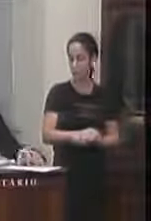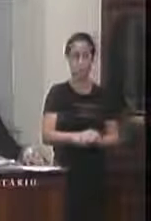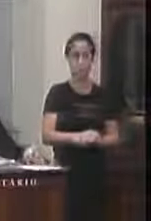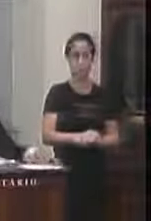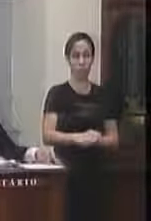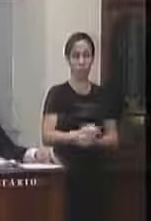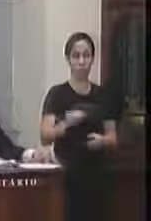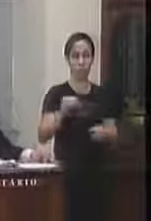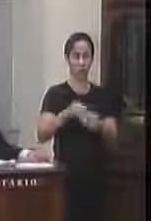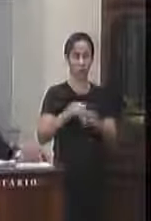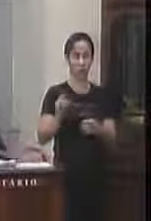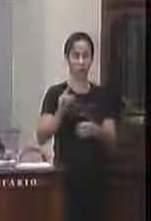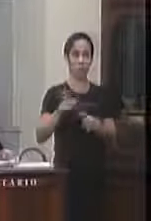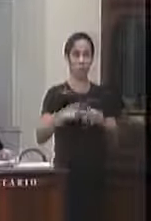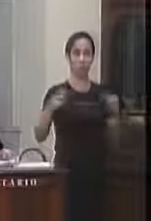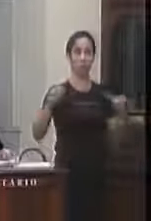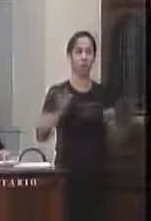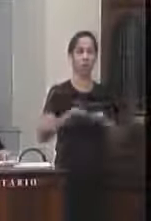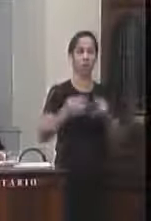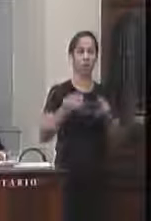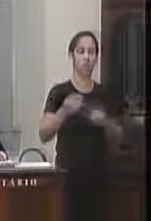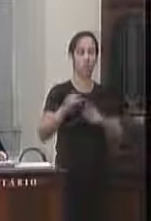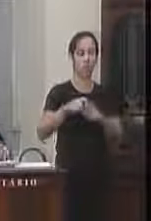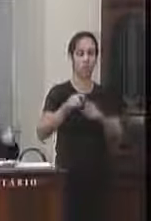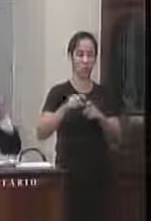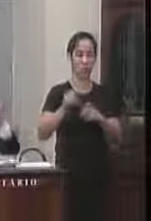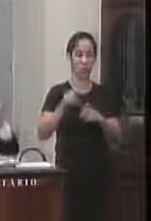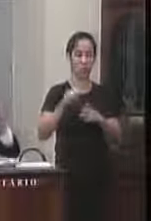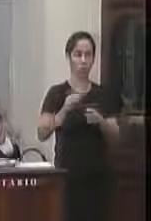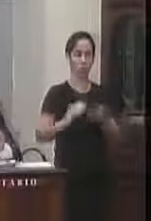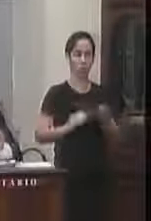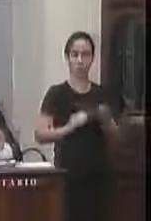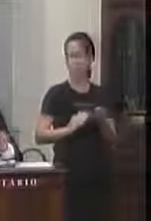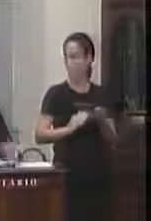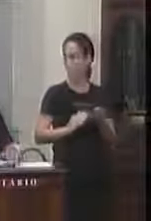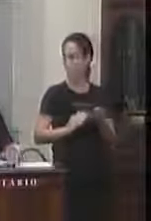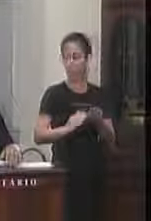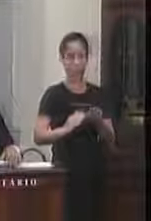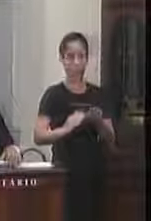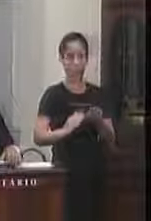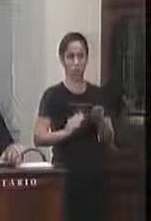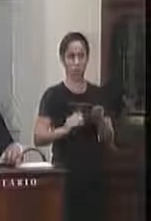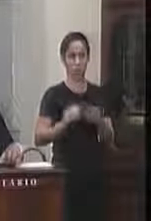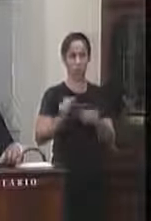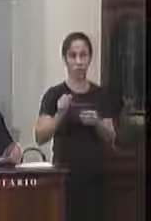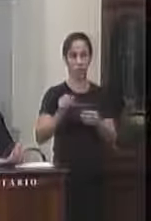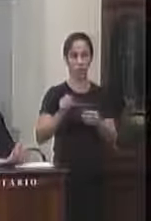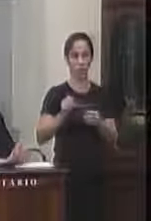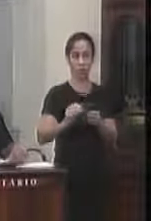votação nominal maioria simples doutor Saulo Breves Baile primeira emenda primeira emenda